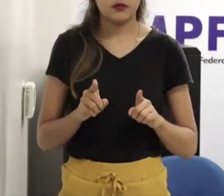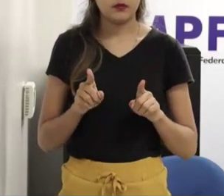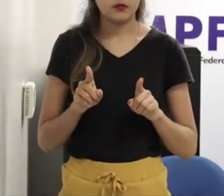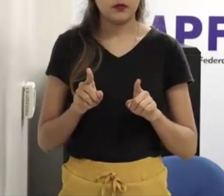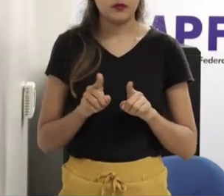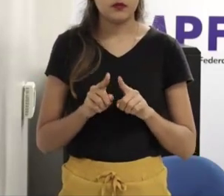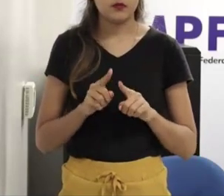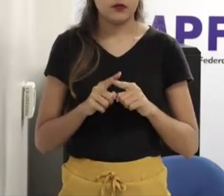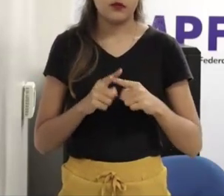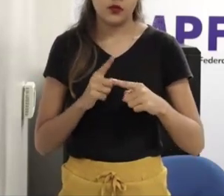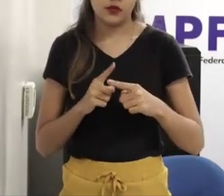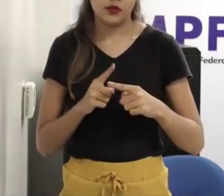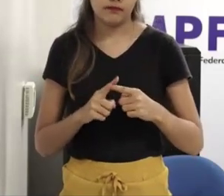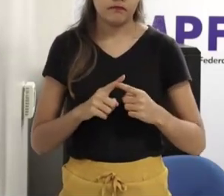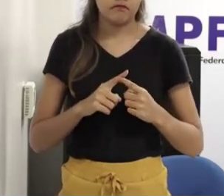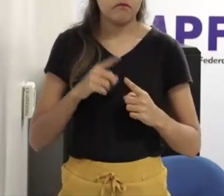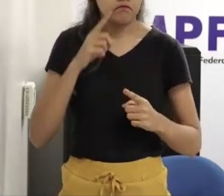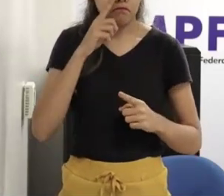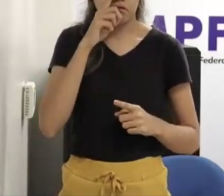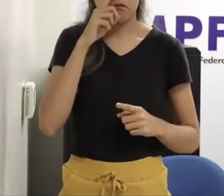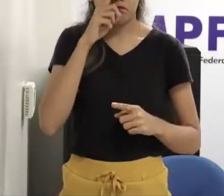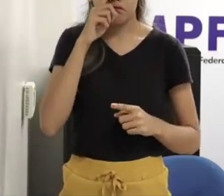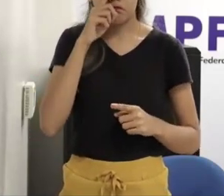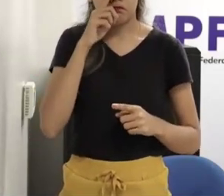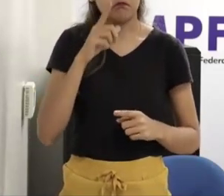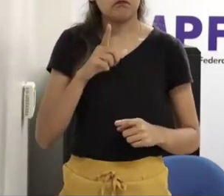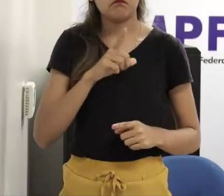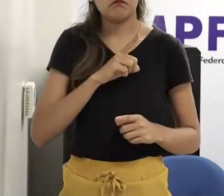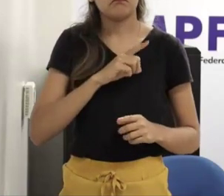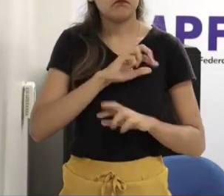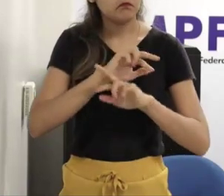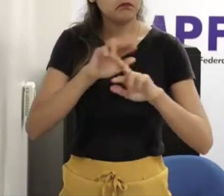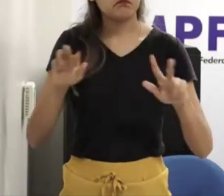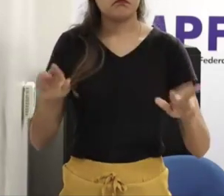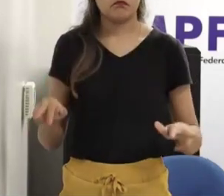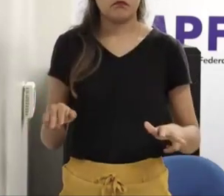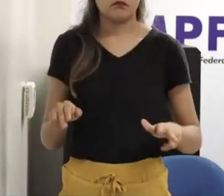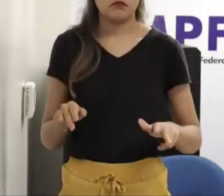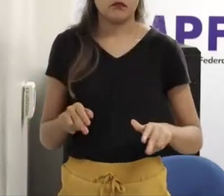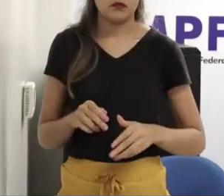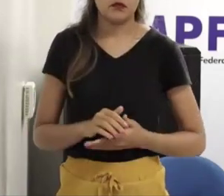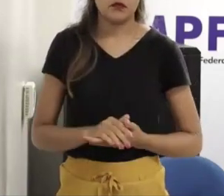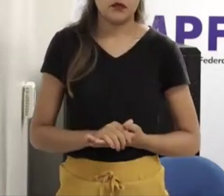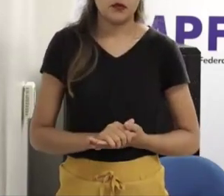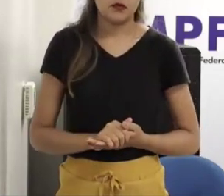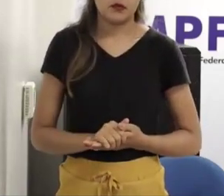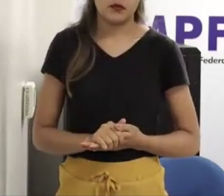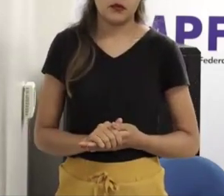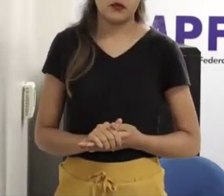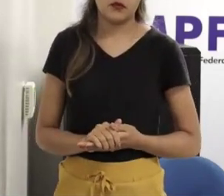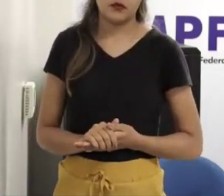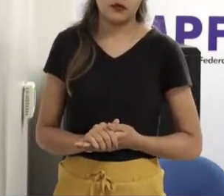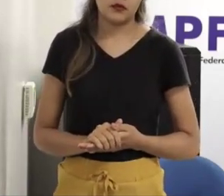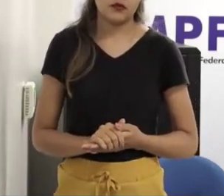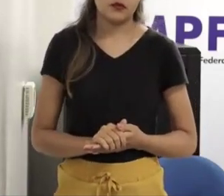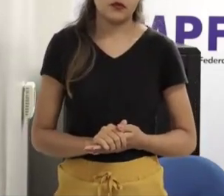bloqueio moral nosso, de falar de sexo com crianças, com adolescentes, principalmente, resultado é que